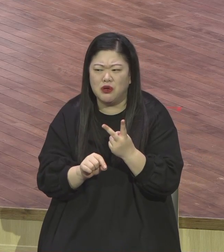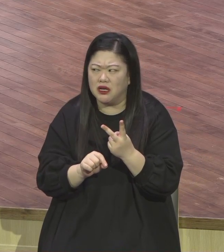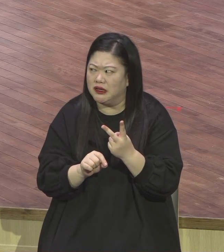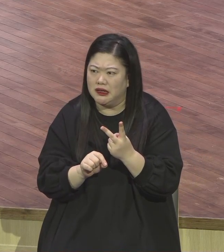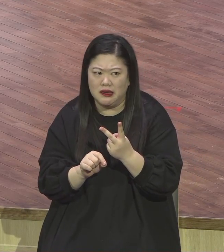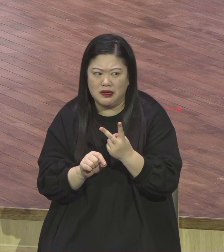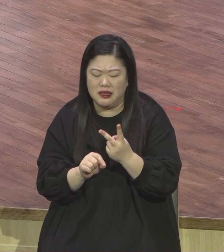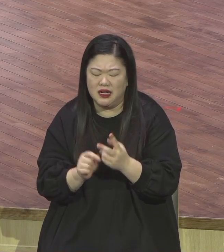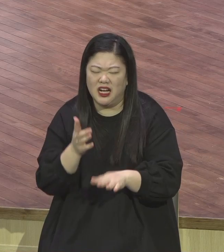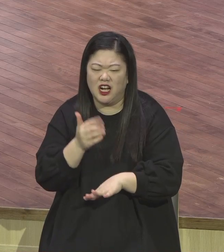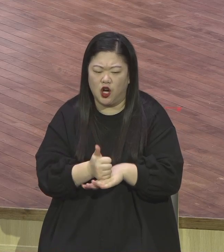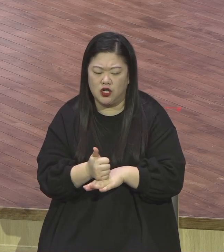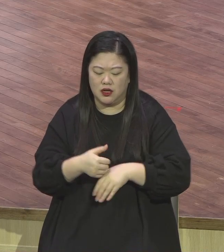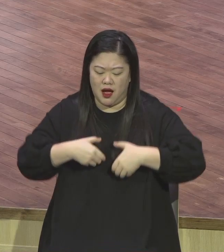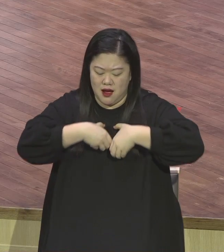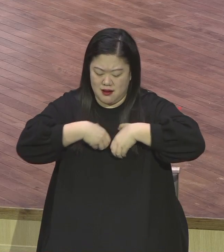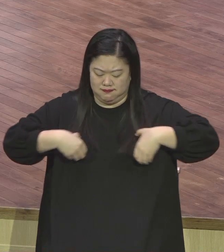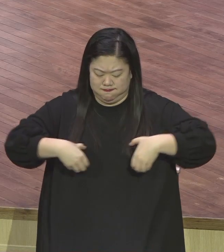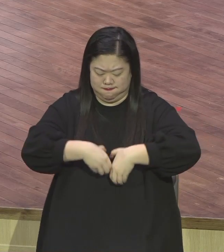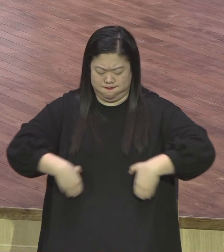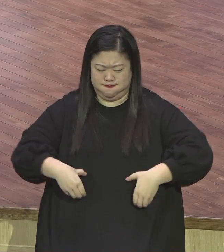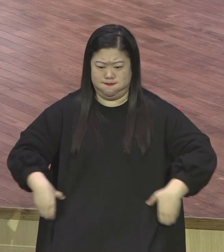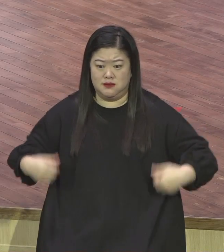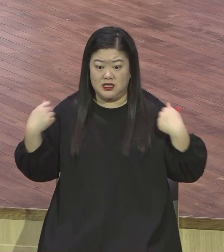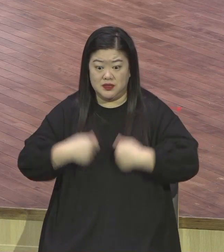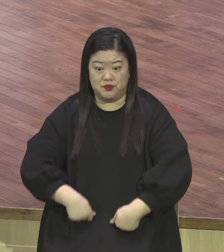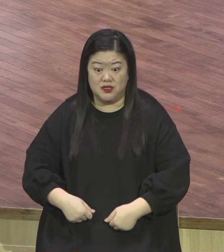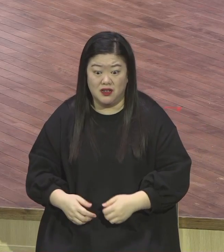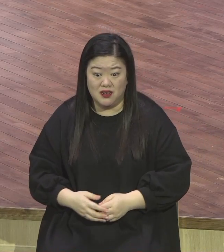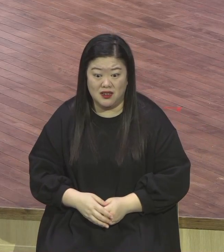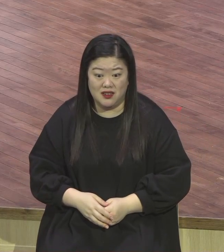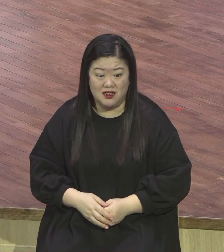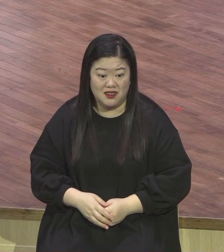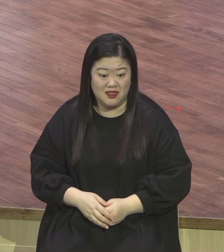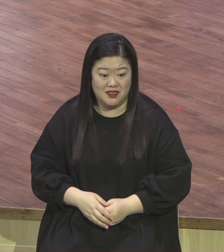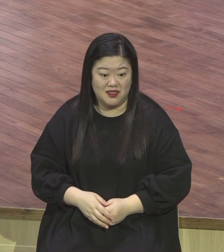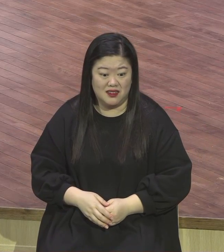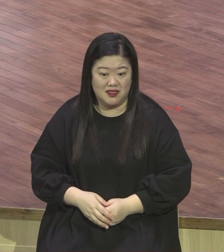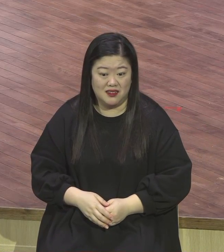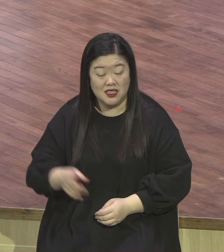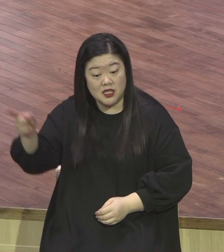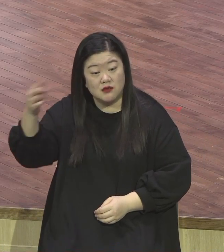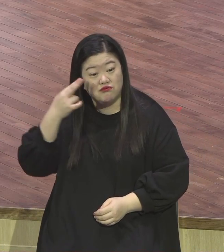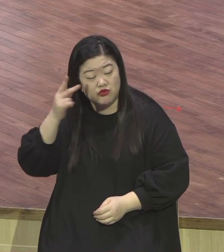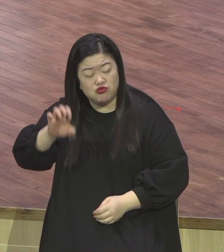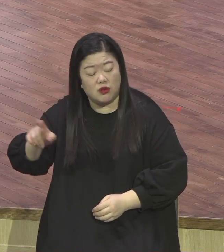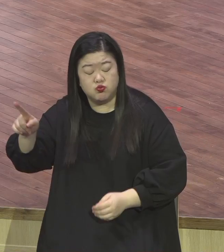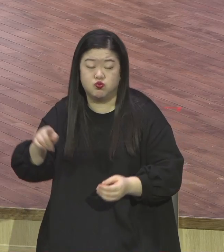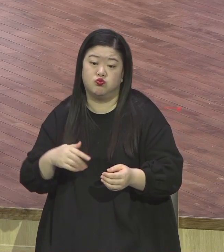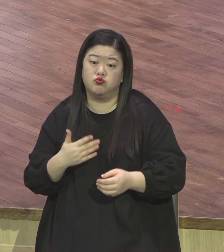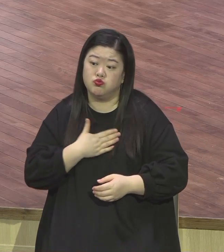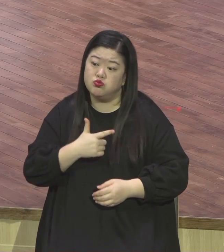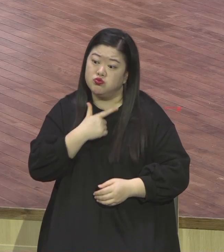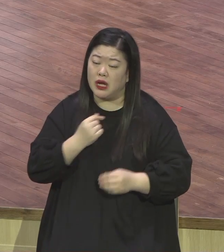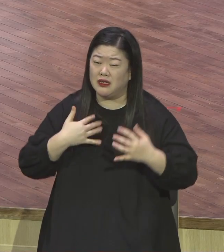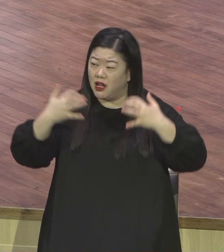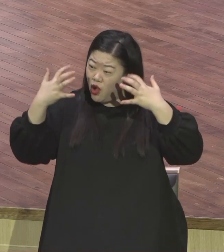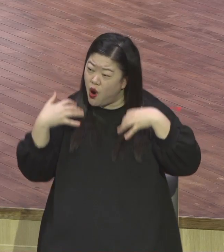눈치 체면 이런 것이 우리나라는 엄청 발달했죠 자기가 하고 싶은 말 함부로